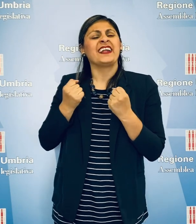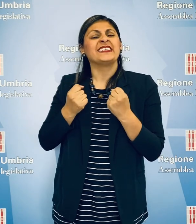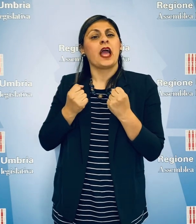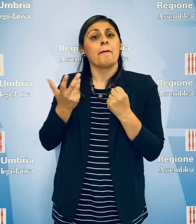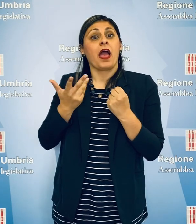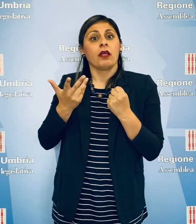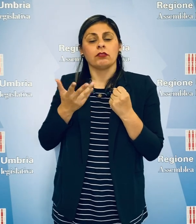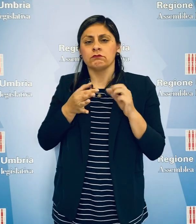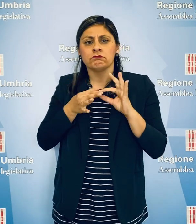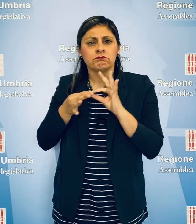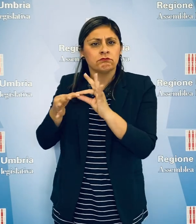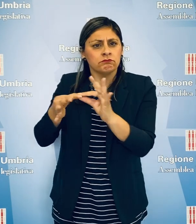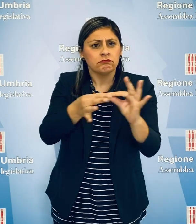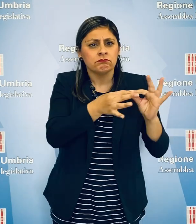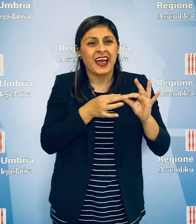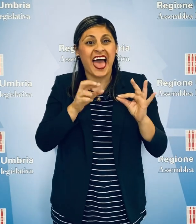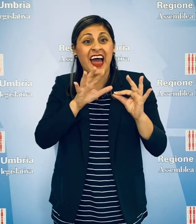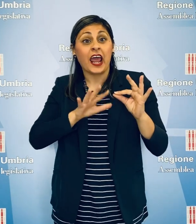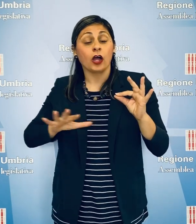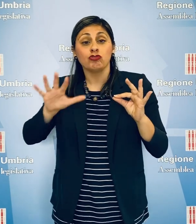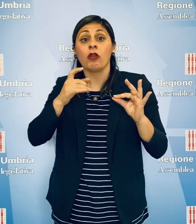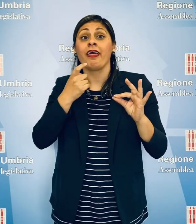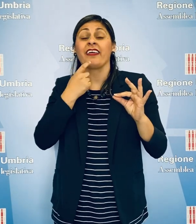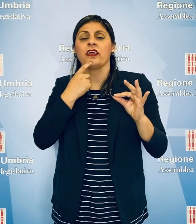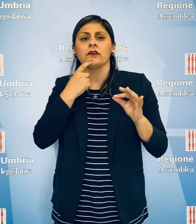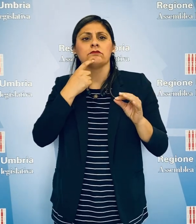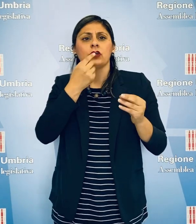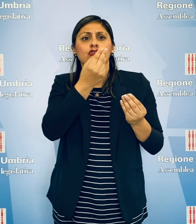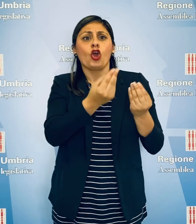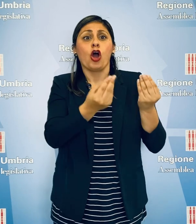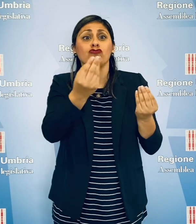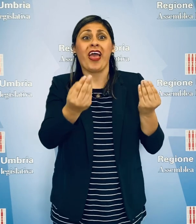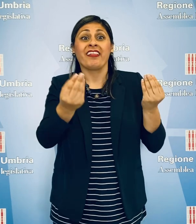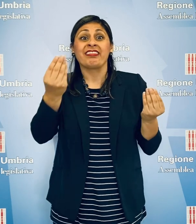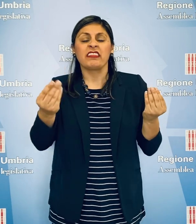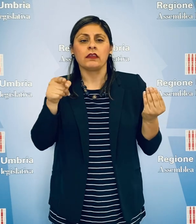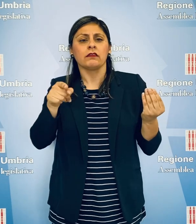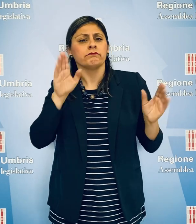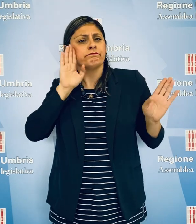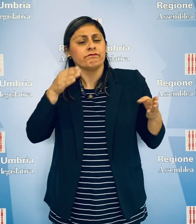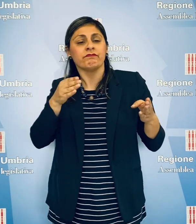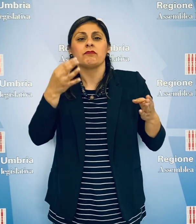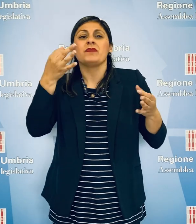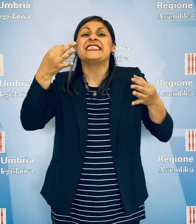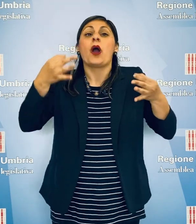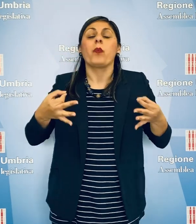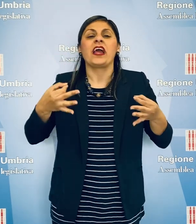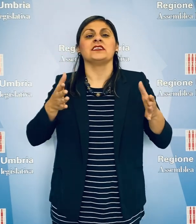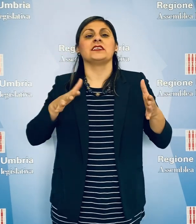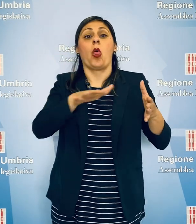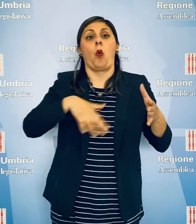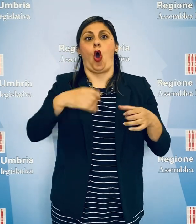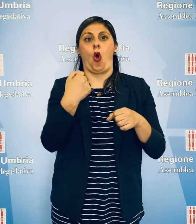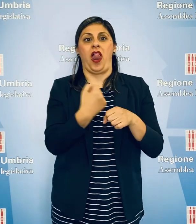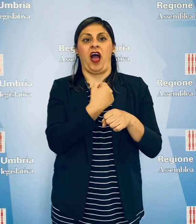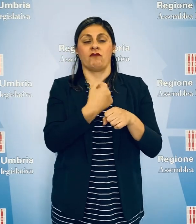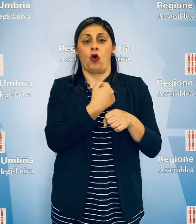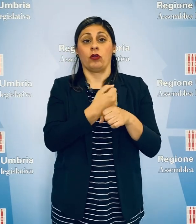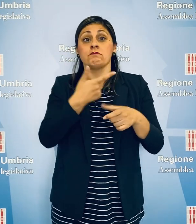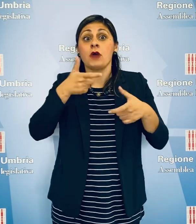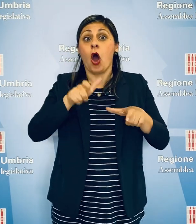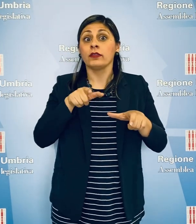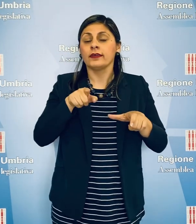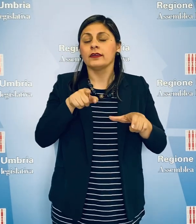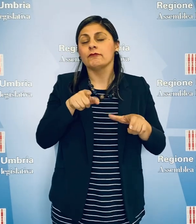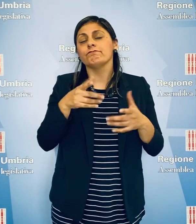un potenziamento dell'azione di coordinamento della regione nei confronti dei soggetti che operano nel campo della sicurezza